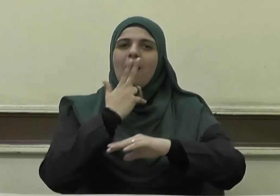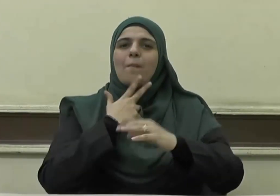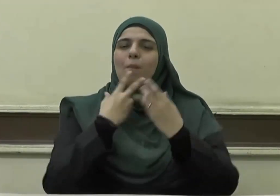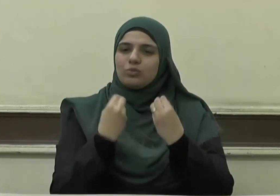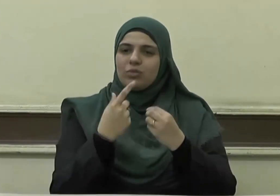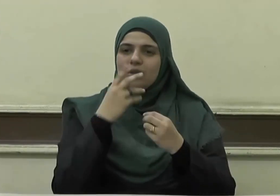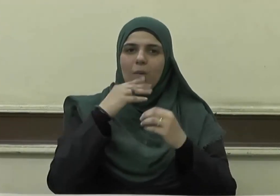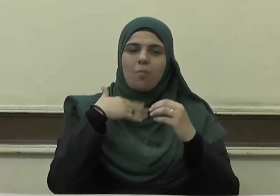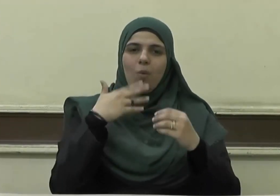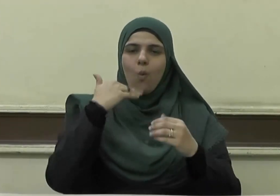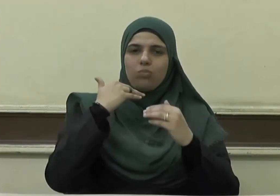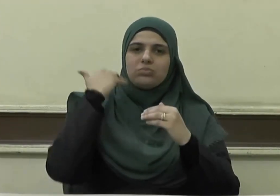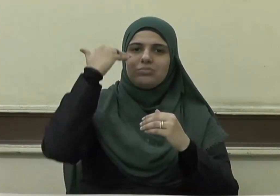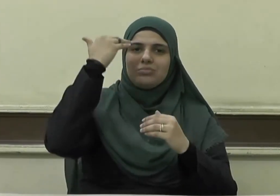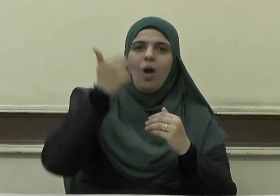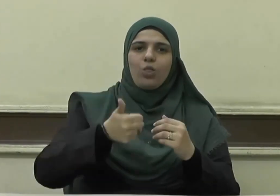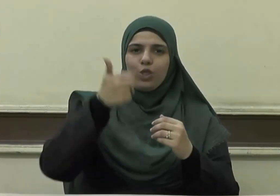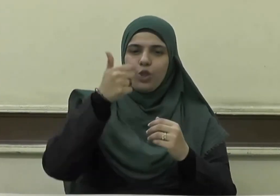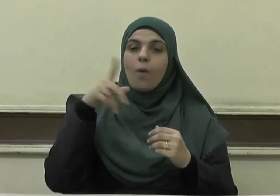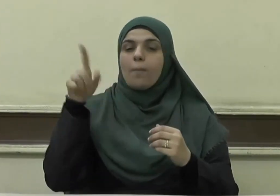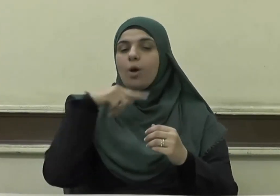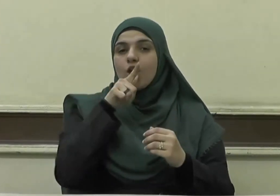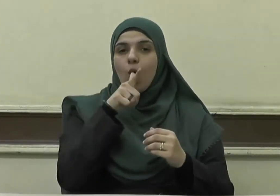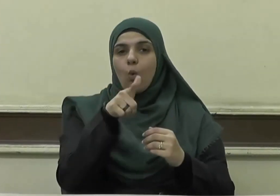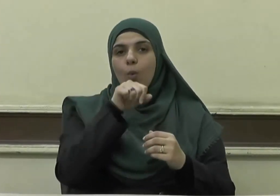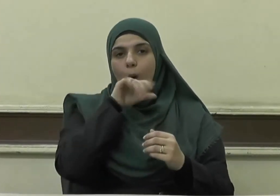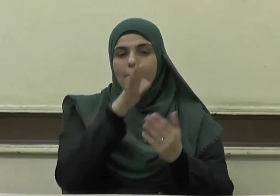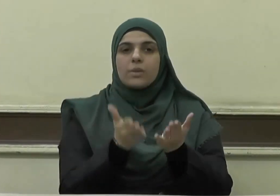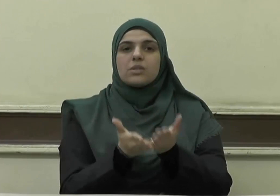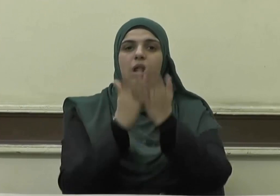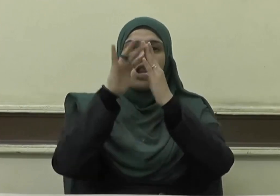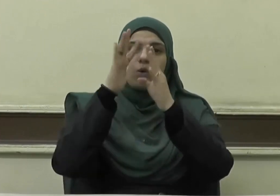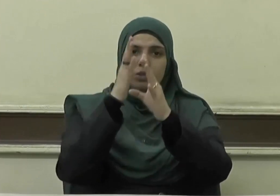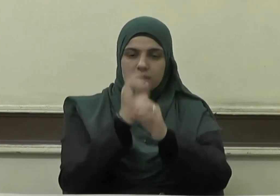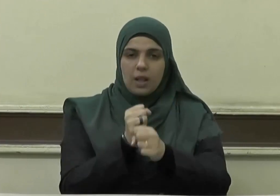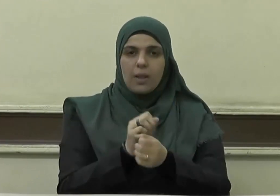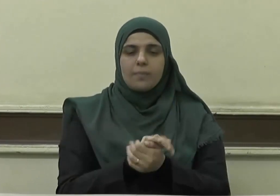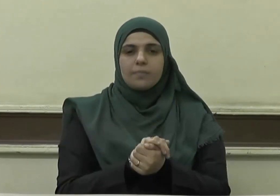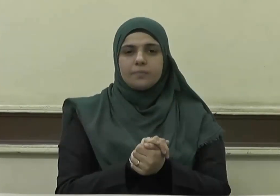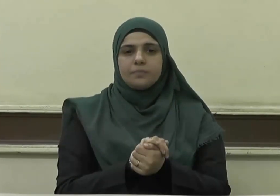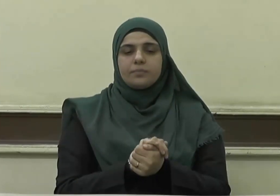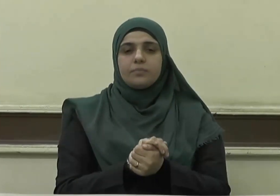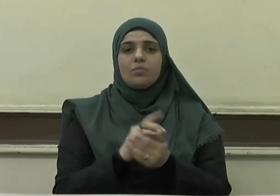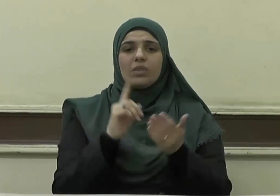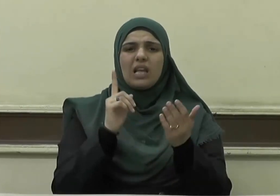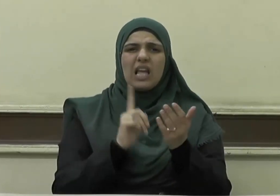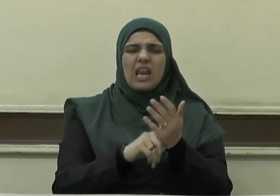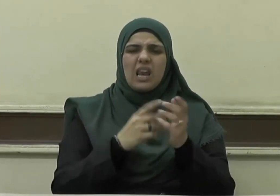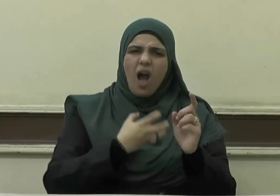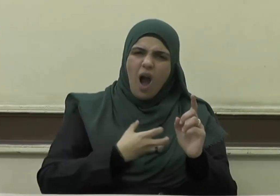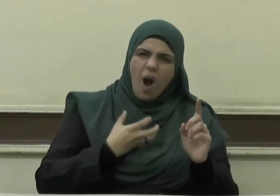يقول صلى الله عليه وسلم إن أبغضكم إلي